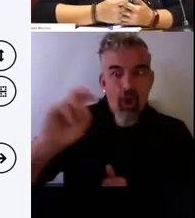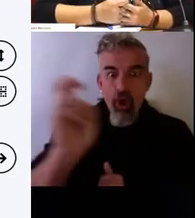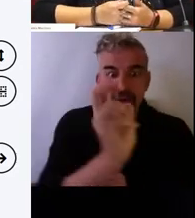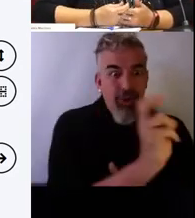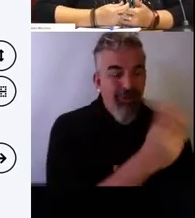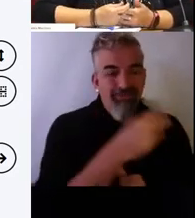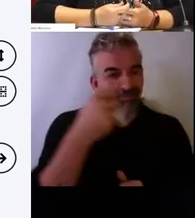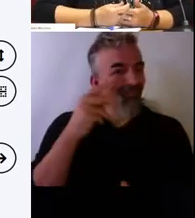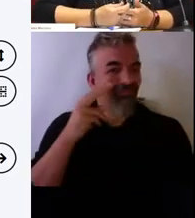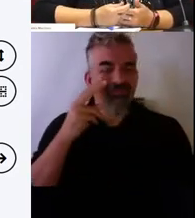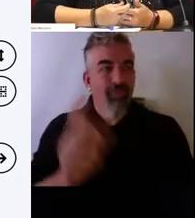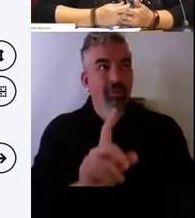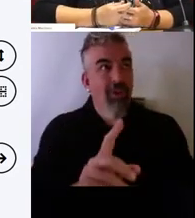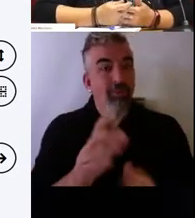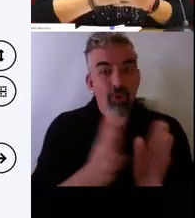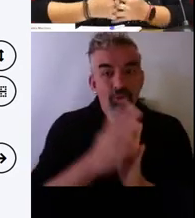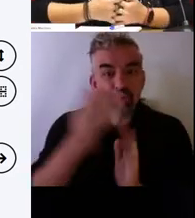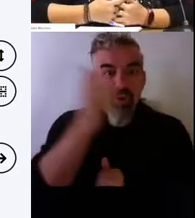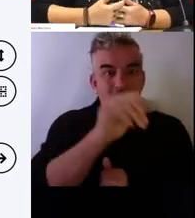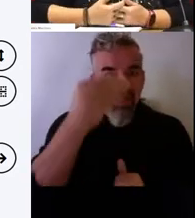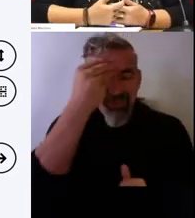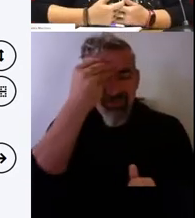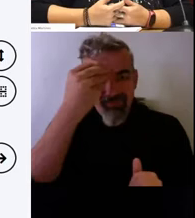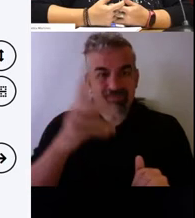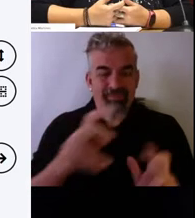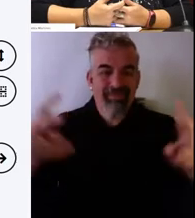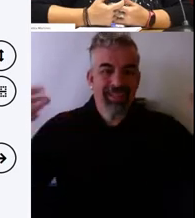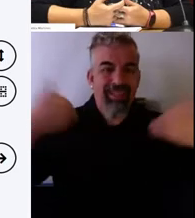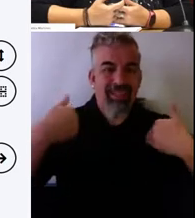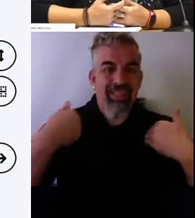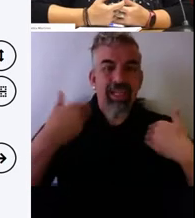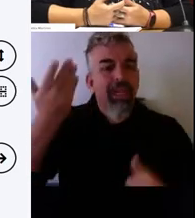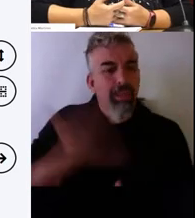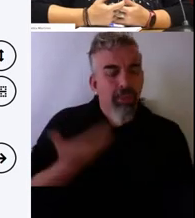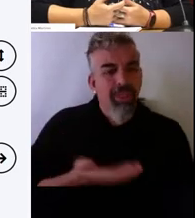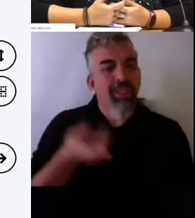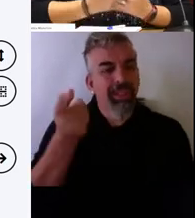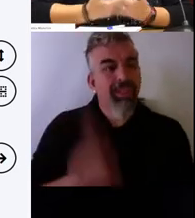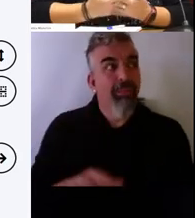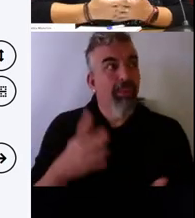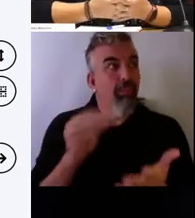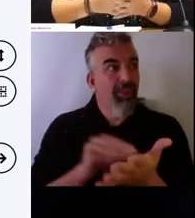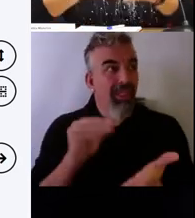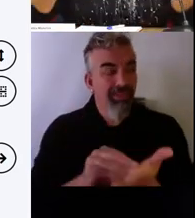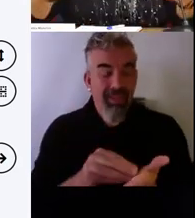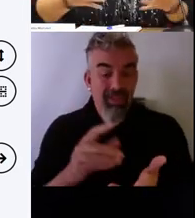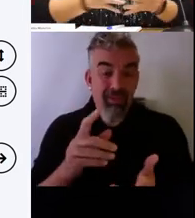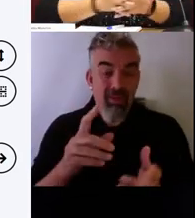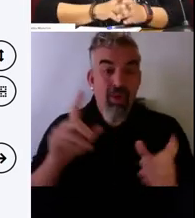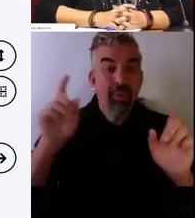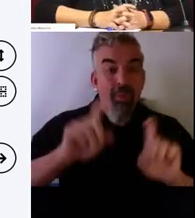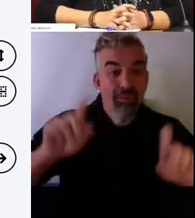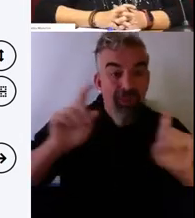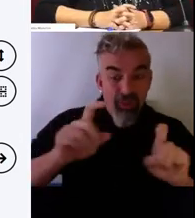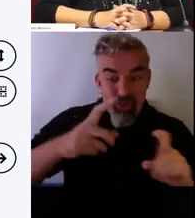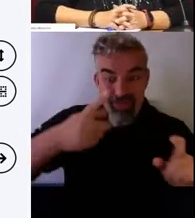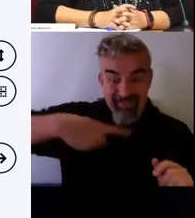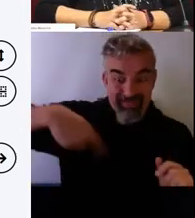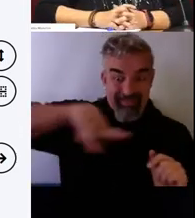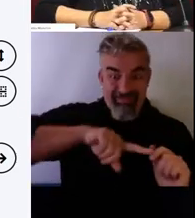piensen... Esta parte también es importante. Muchos de los profesores que me rodean